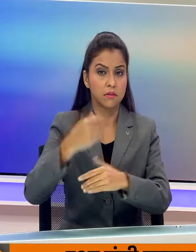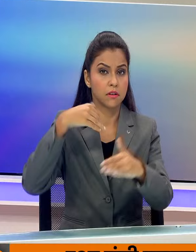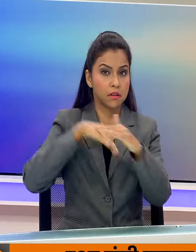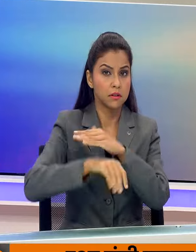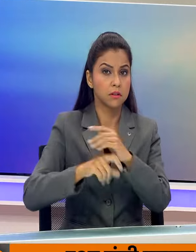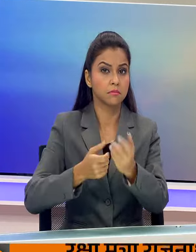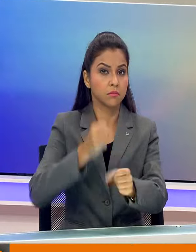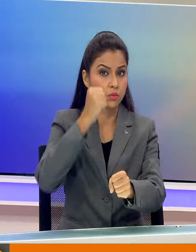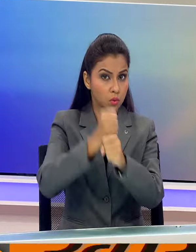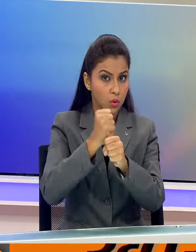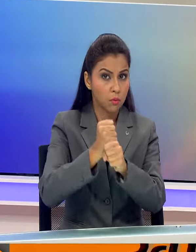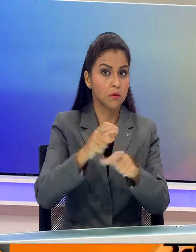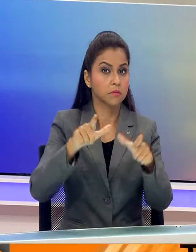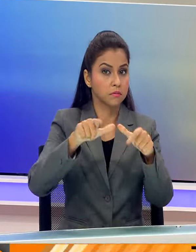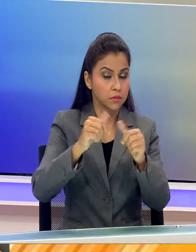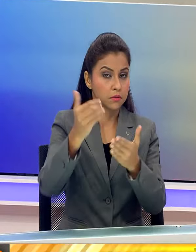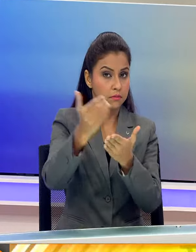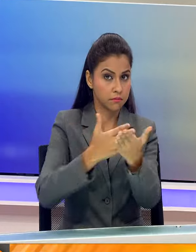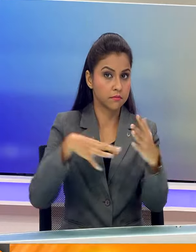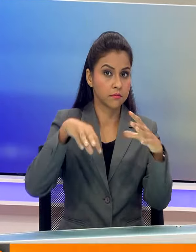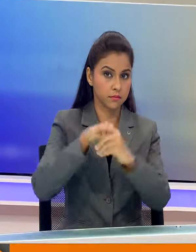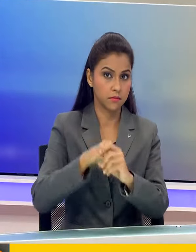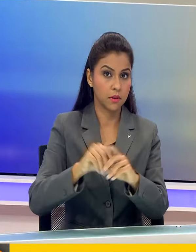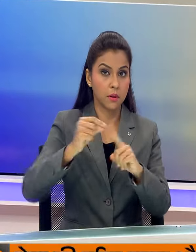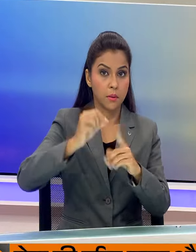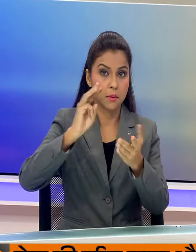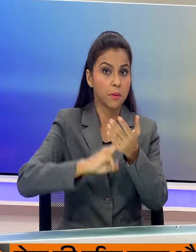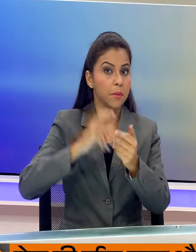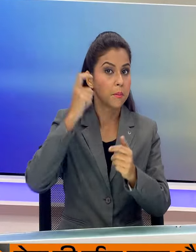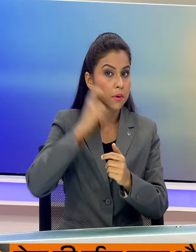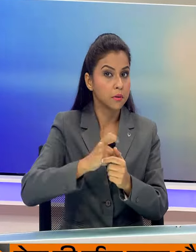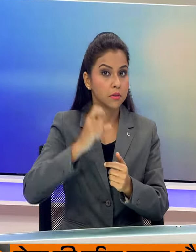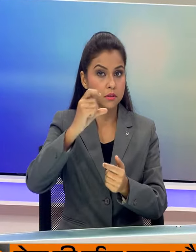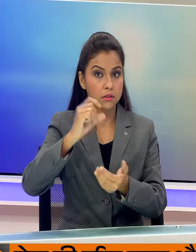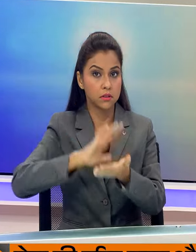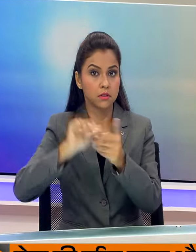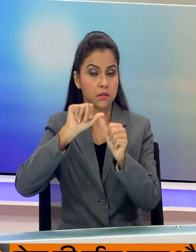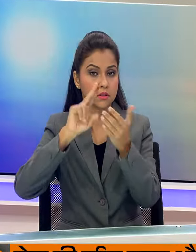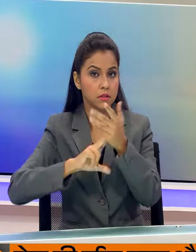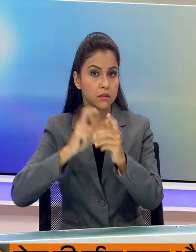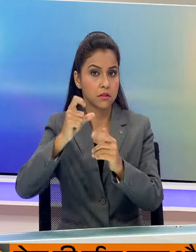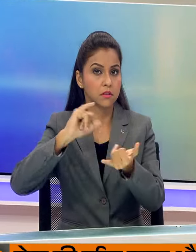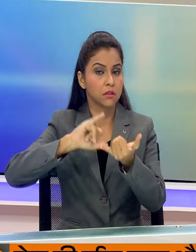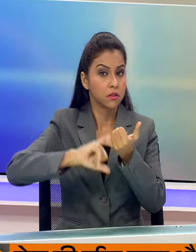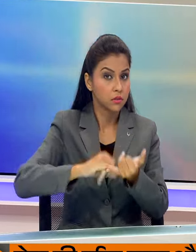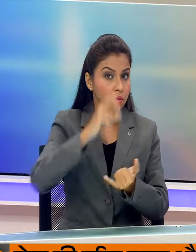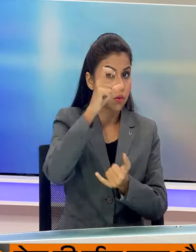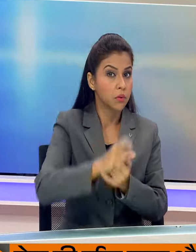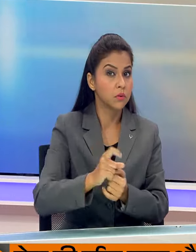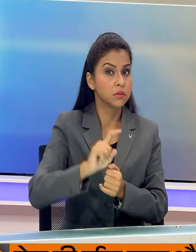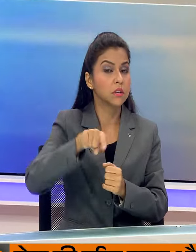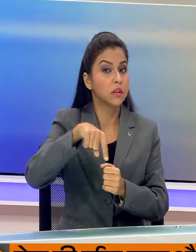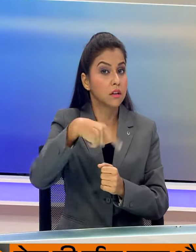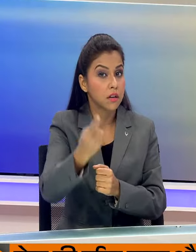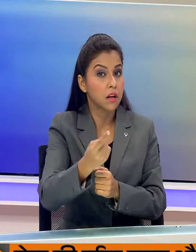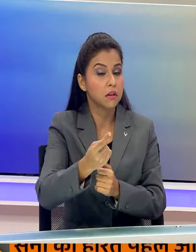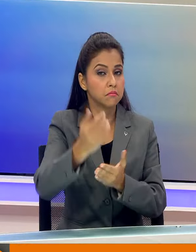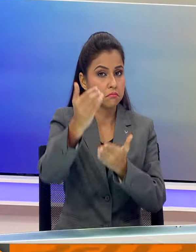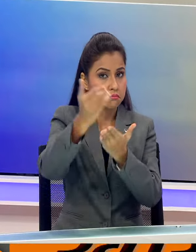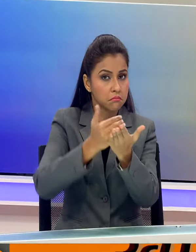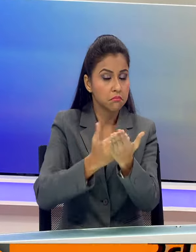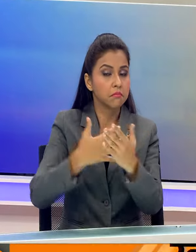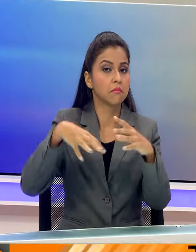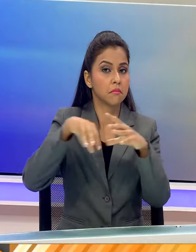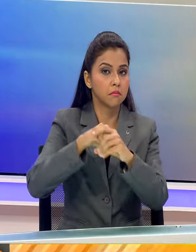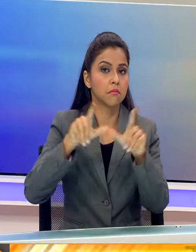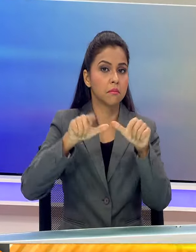परामर्श सम्हूं की बैठक में भाग लेंगे प्रधान मंत्री नरिंद्र मोदी और चांसलर शॉल्स कल अंतर सरकारी परामर्श सम्हूं